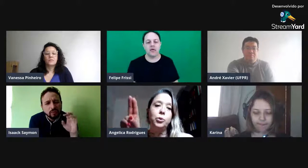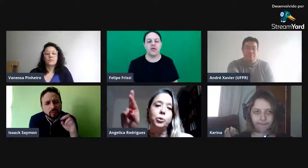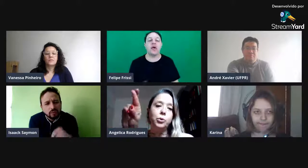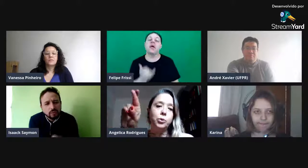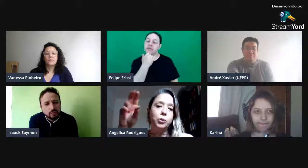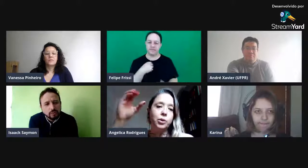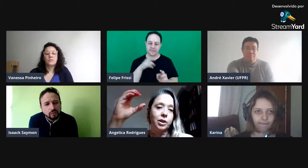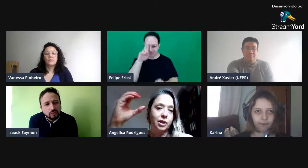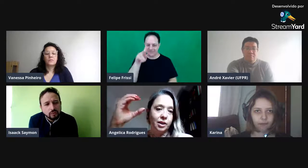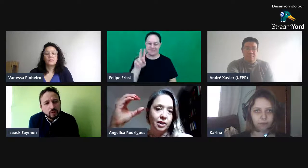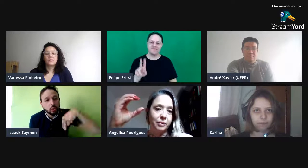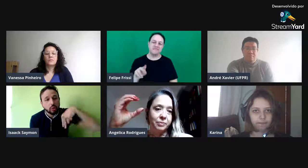NURC.